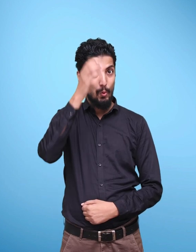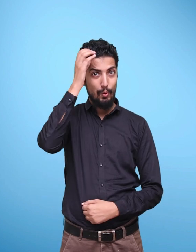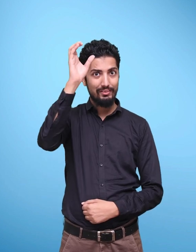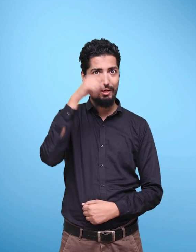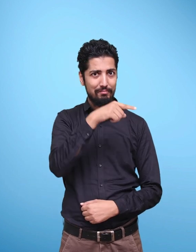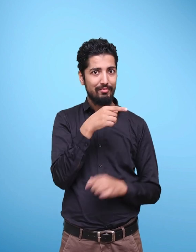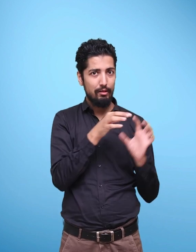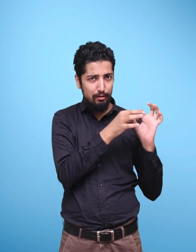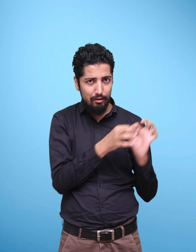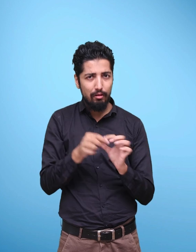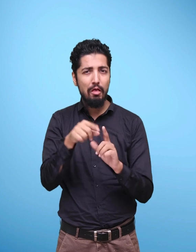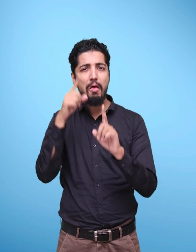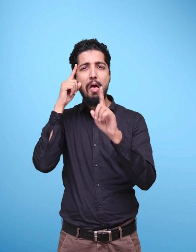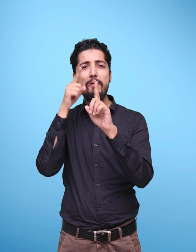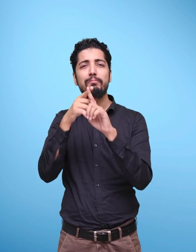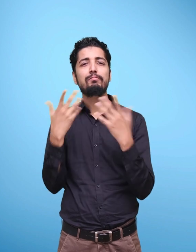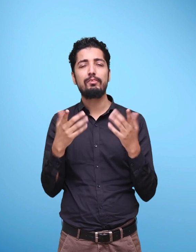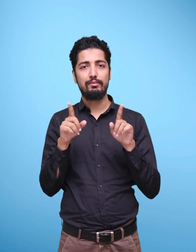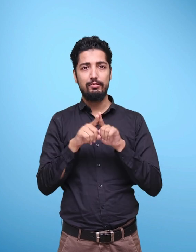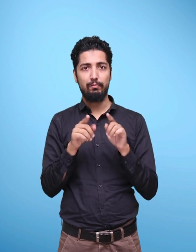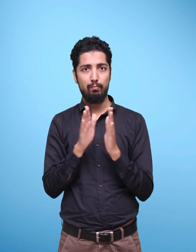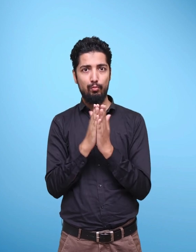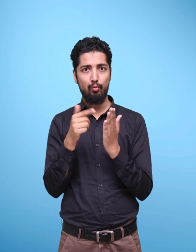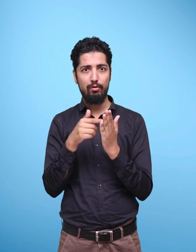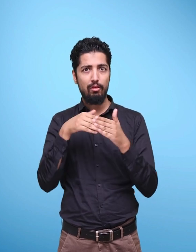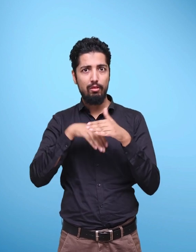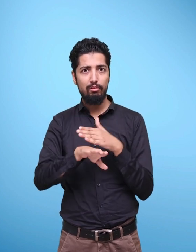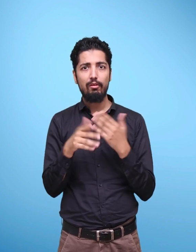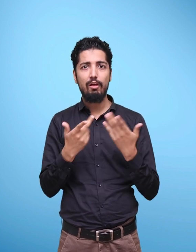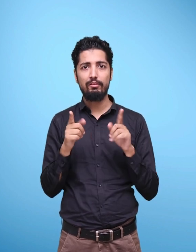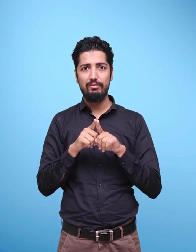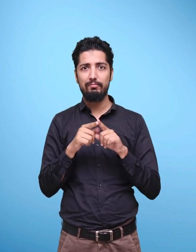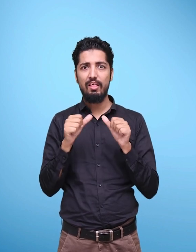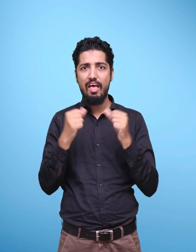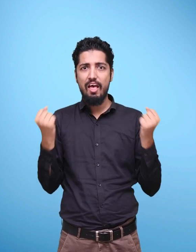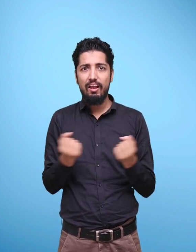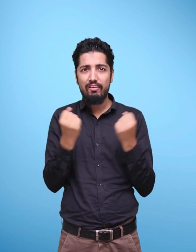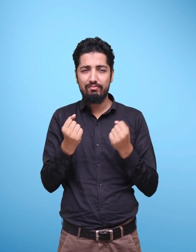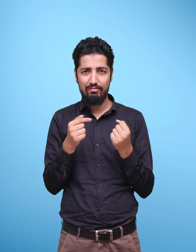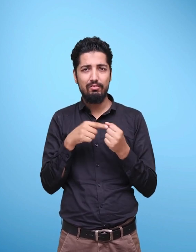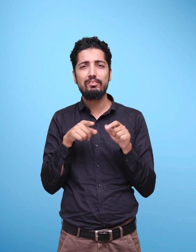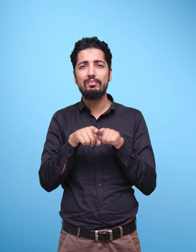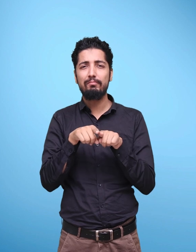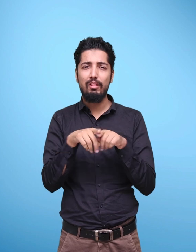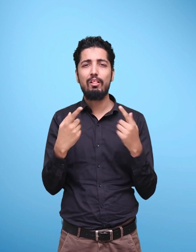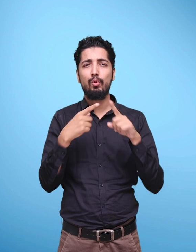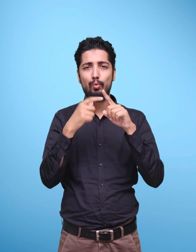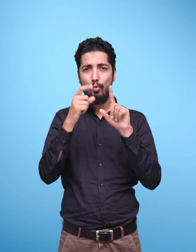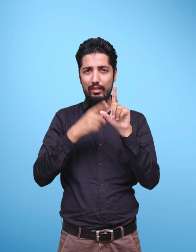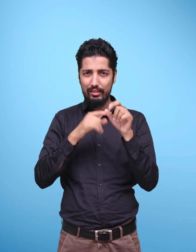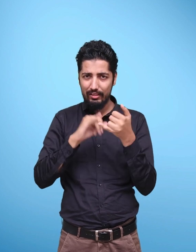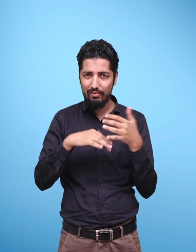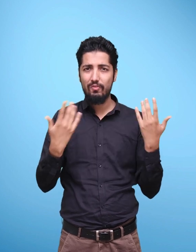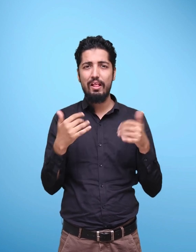Though light in terms of content, this textbook is rich in substance, providing varied experiences and